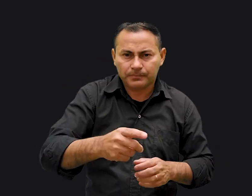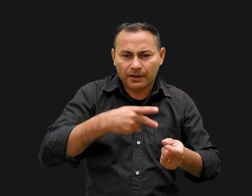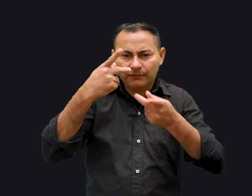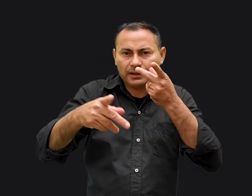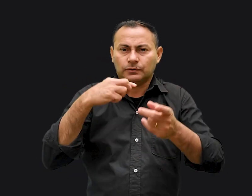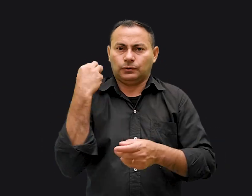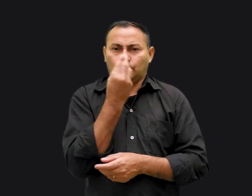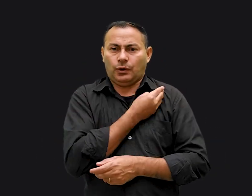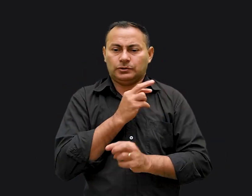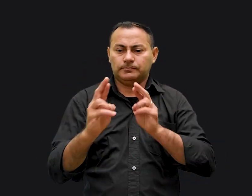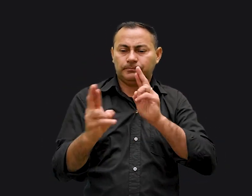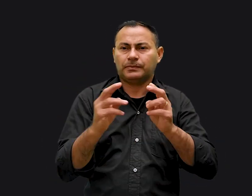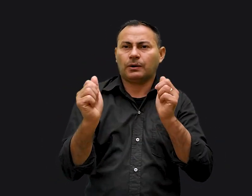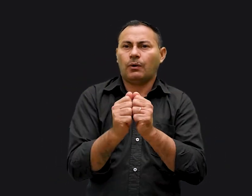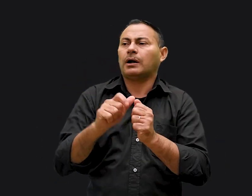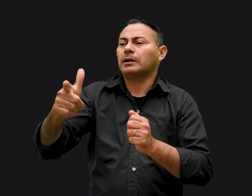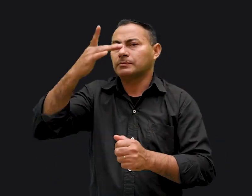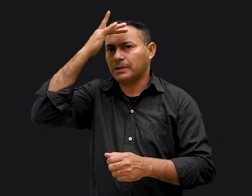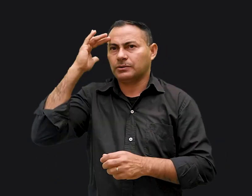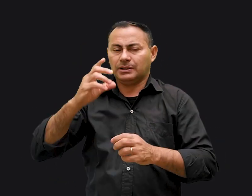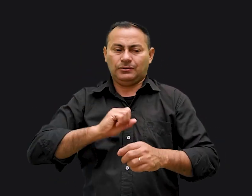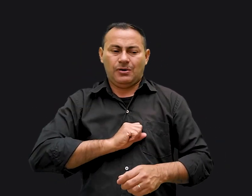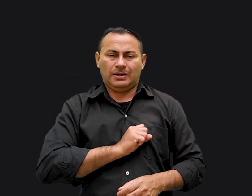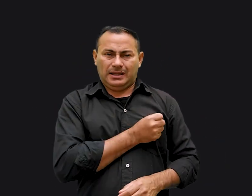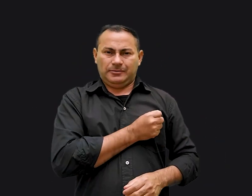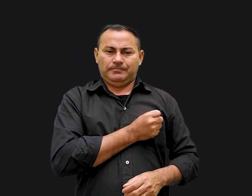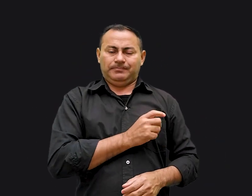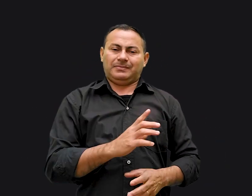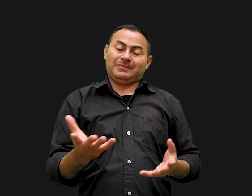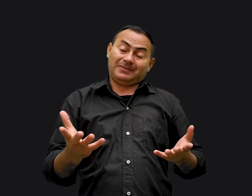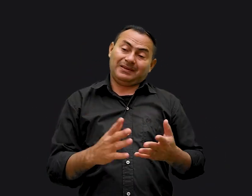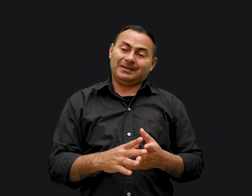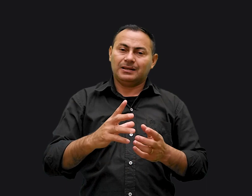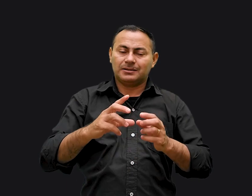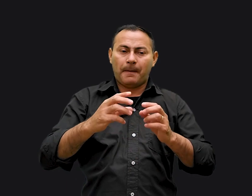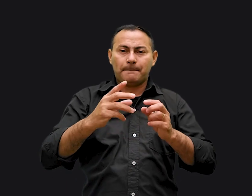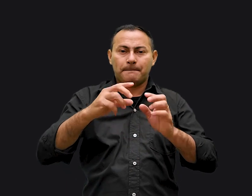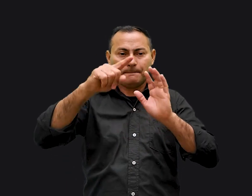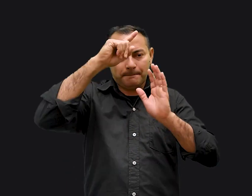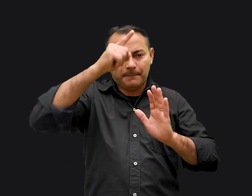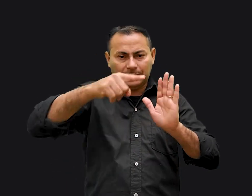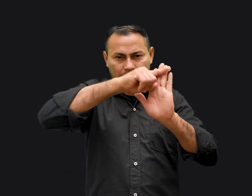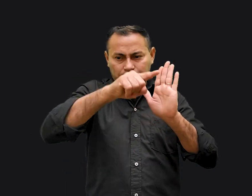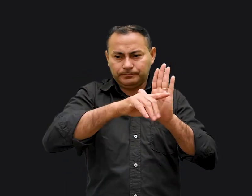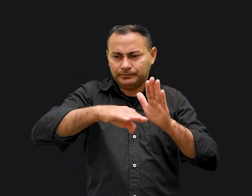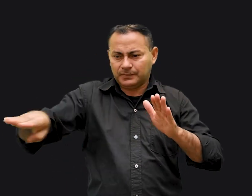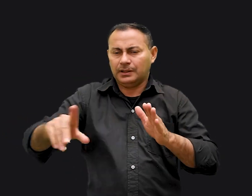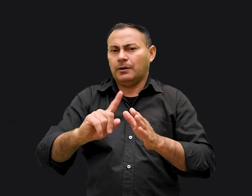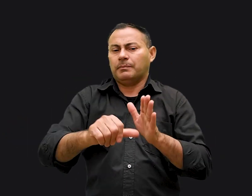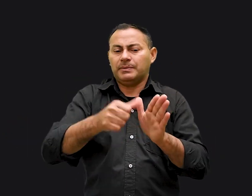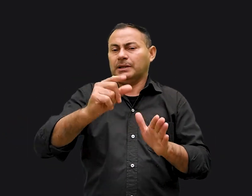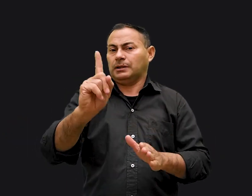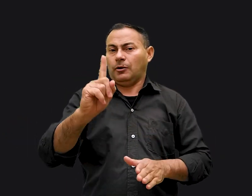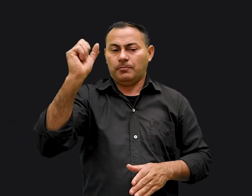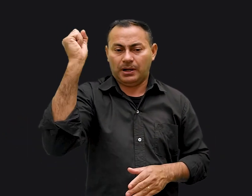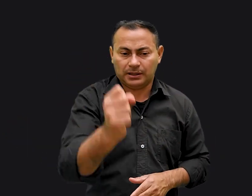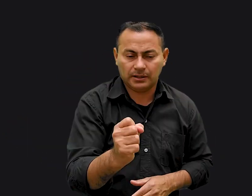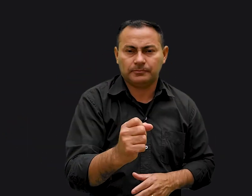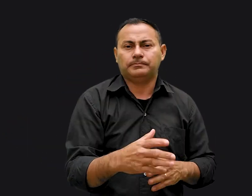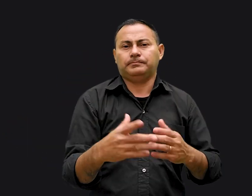que tratam do nosso relacionamento com aqueles que nos odeiam Estes mandamentos no plano horizontal são Primeiro, não matarás Isto